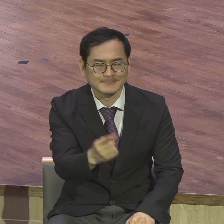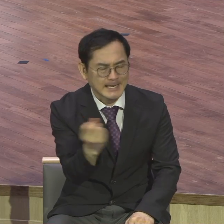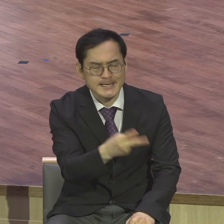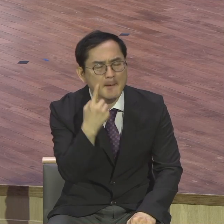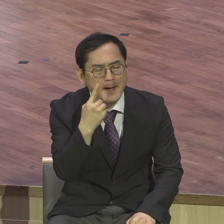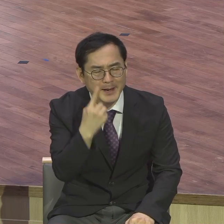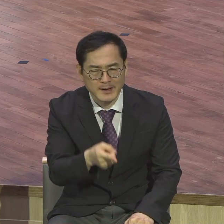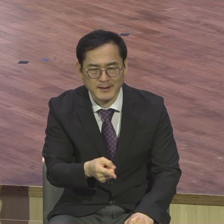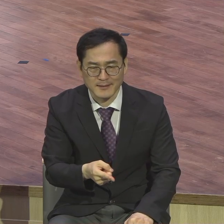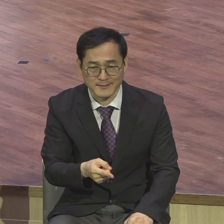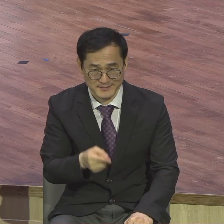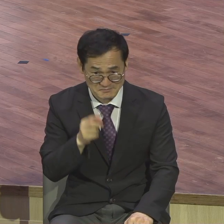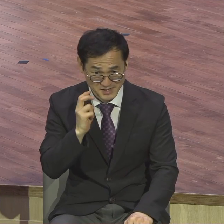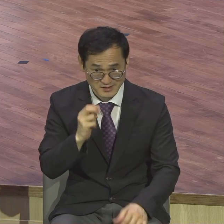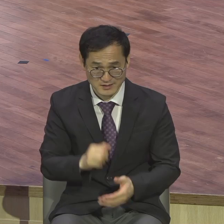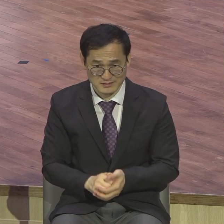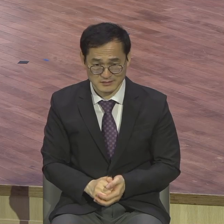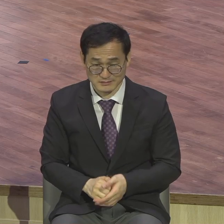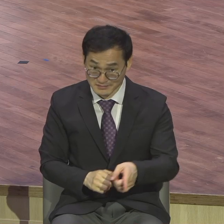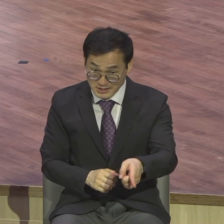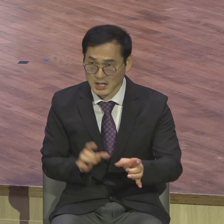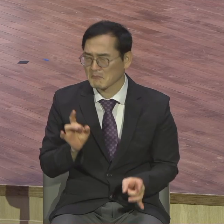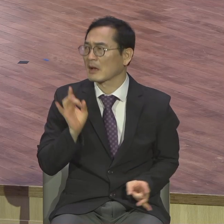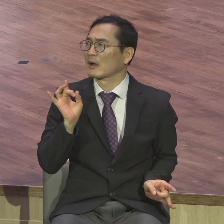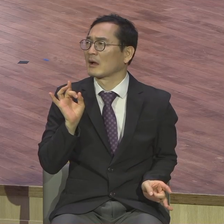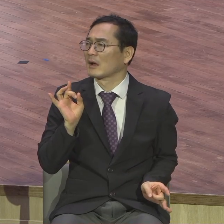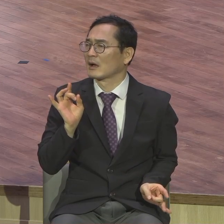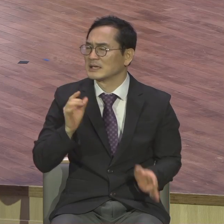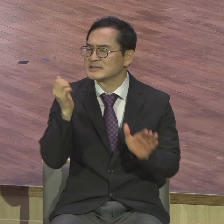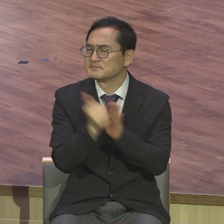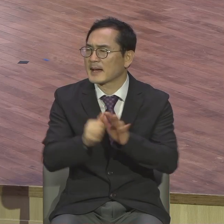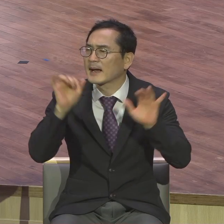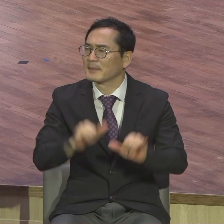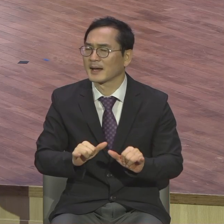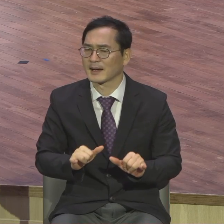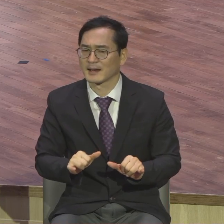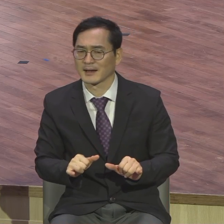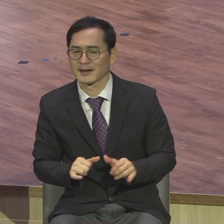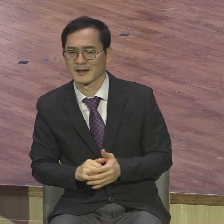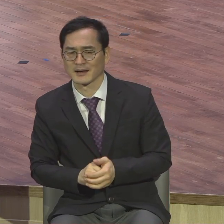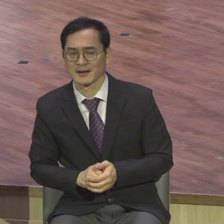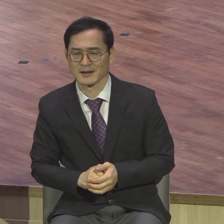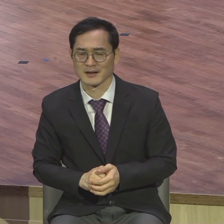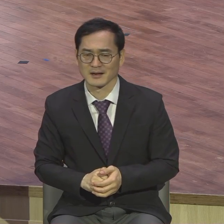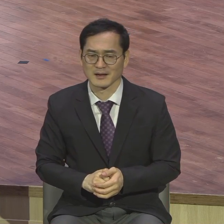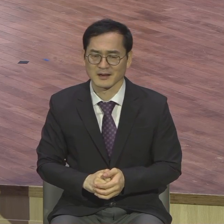아예 하지도 안했어 실패할까봐 날라갈까봐 하지도 안해놓고 변명이 되깁니다